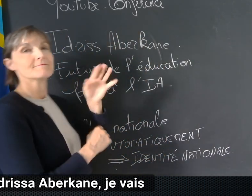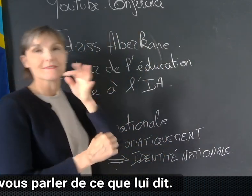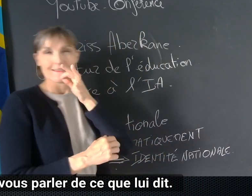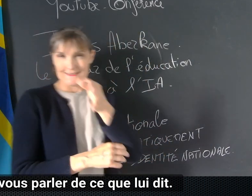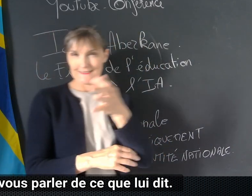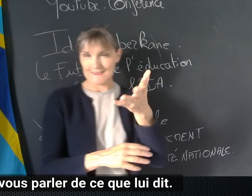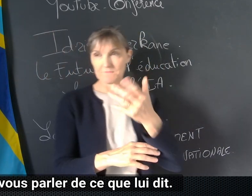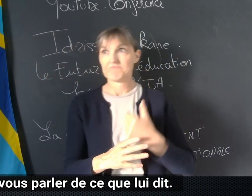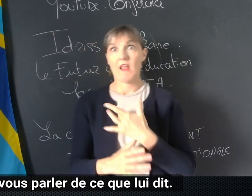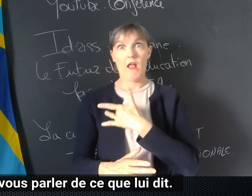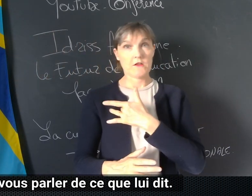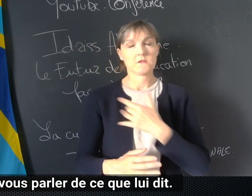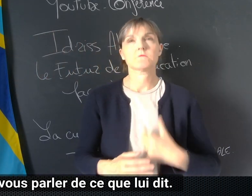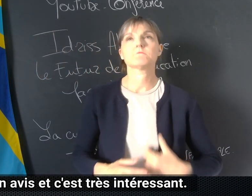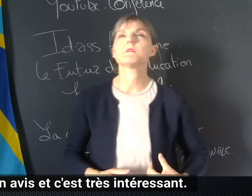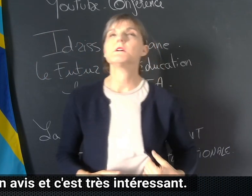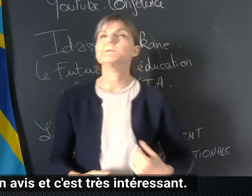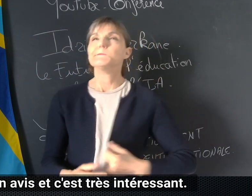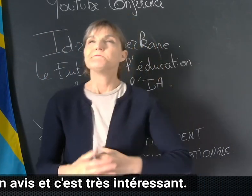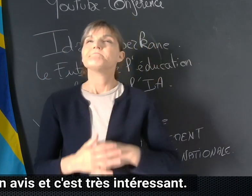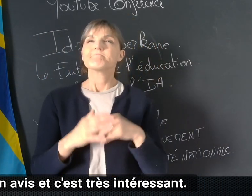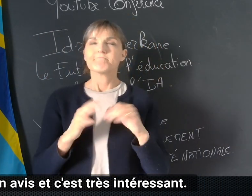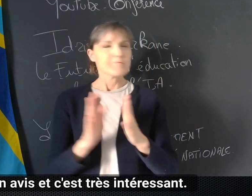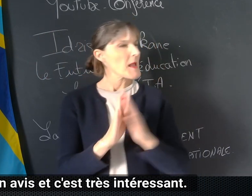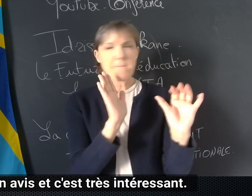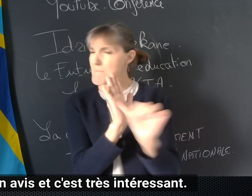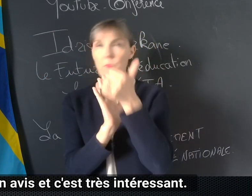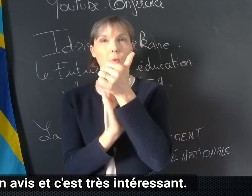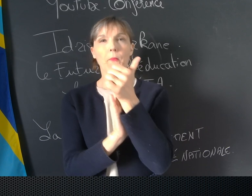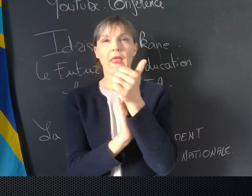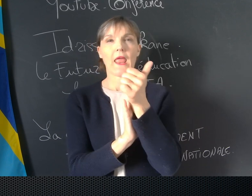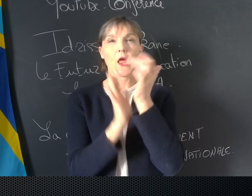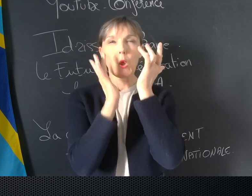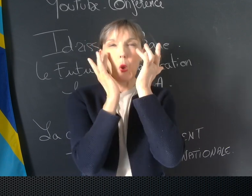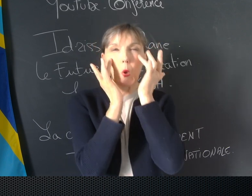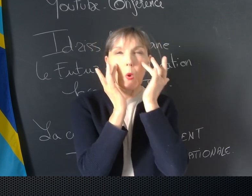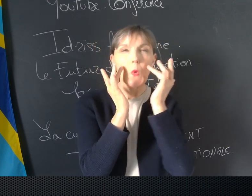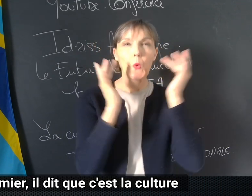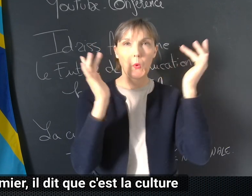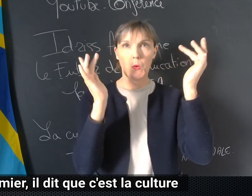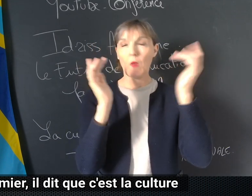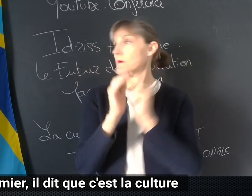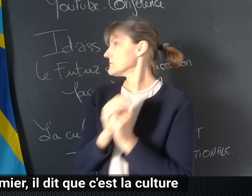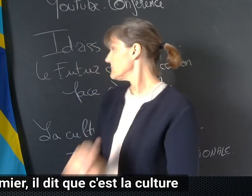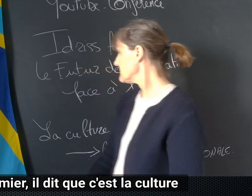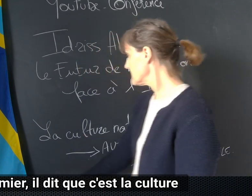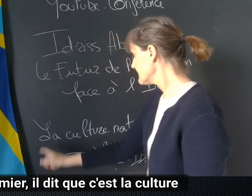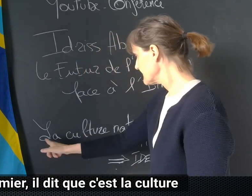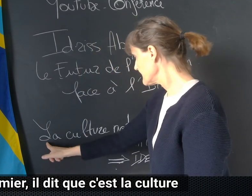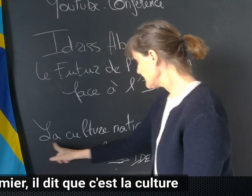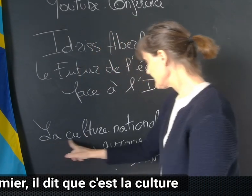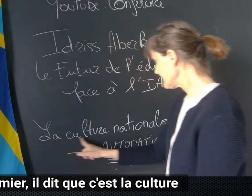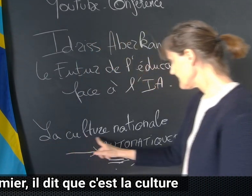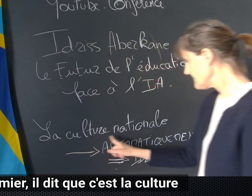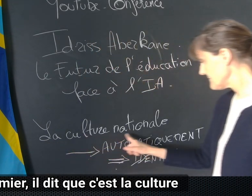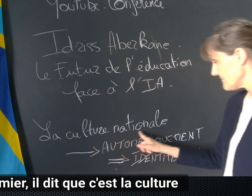donc vous parler de ce que lui dit, c'est son avis et c'est très intéressant. En premier, dit que c'est la culture